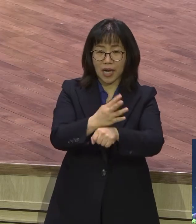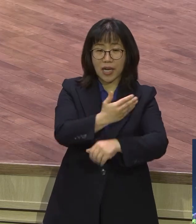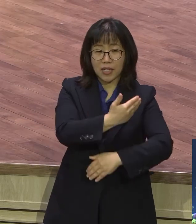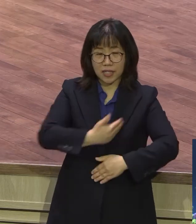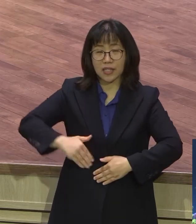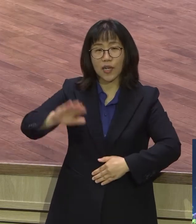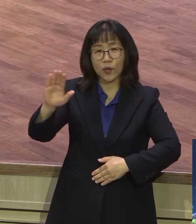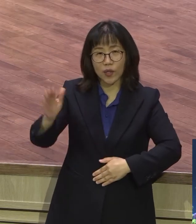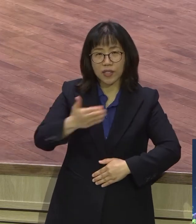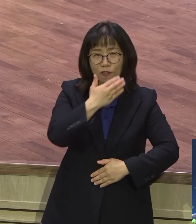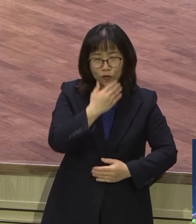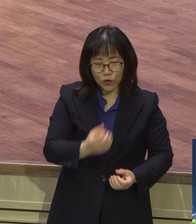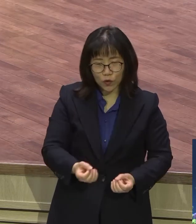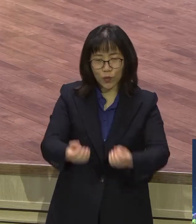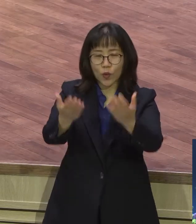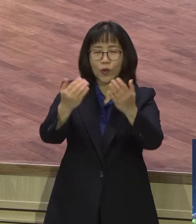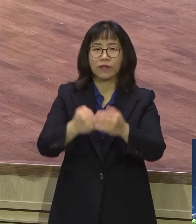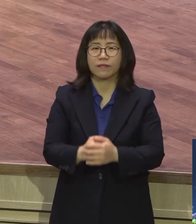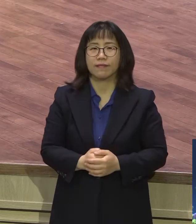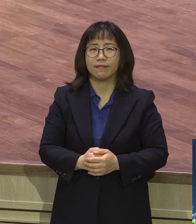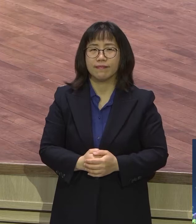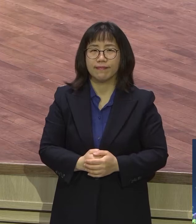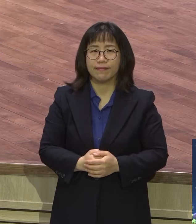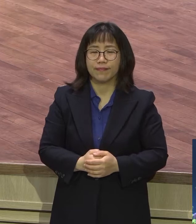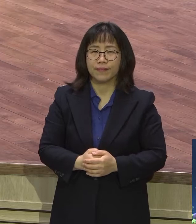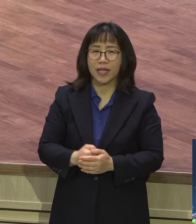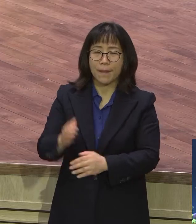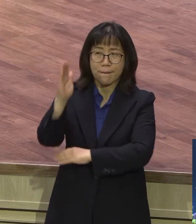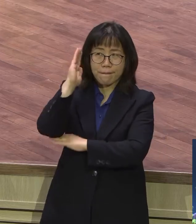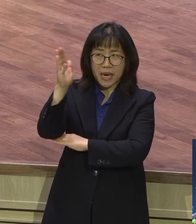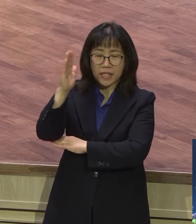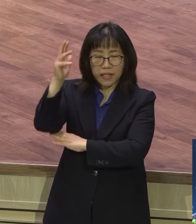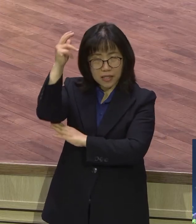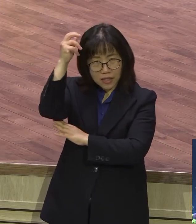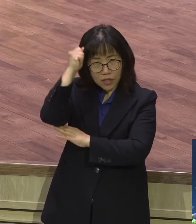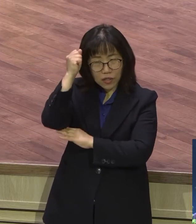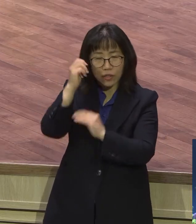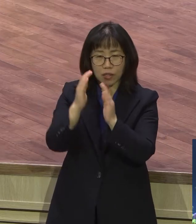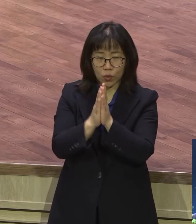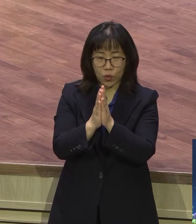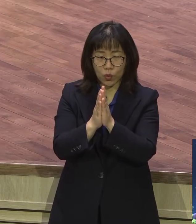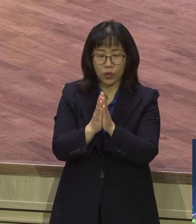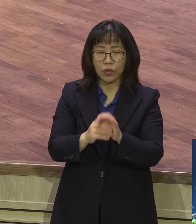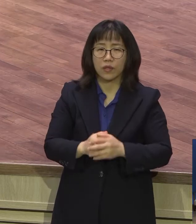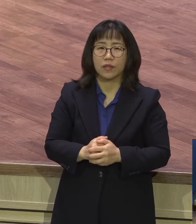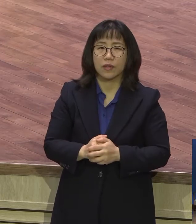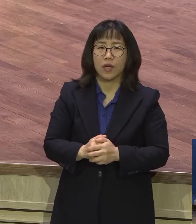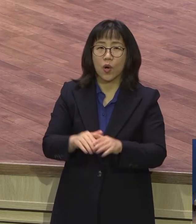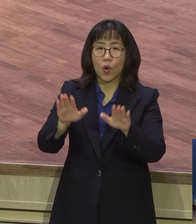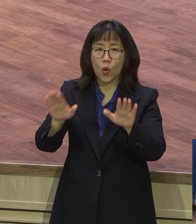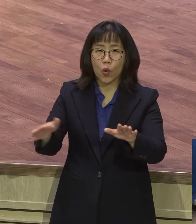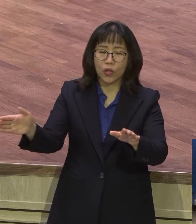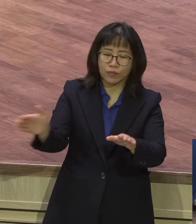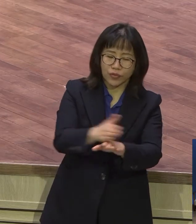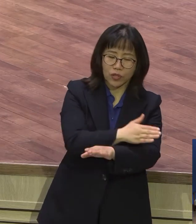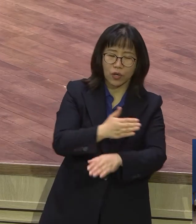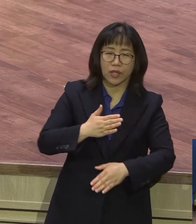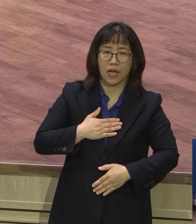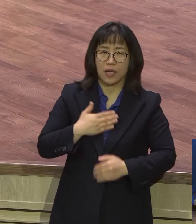축복합니다 주신 말씀 생각하고 기도하겠습니다 하나님께서 오늘부터 나를 은혜가 이끄는 삶이